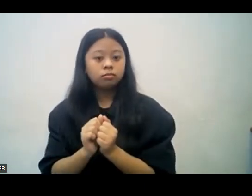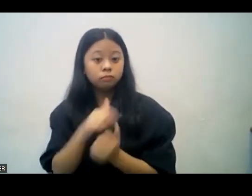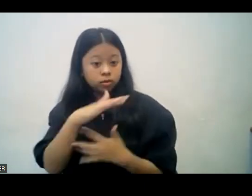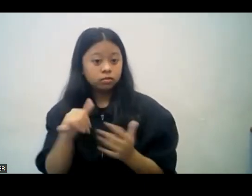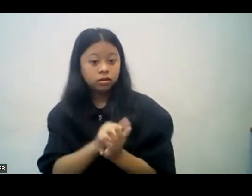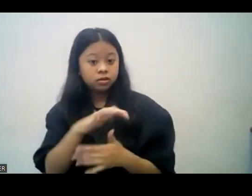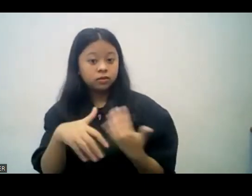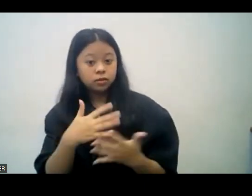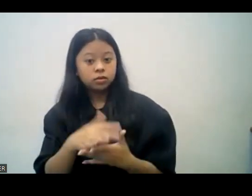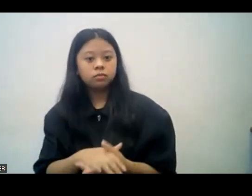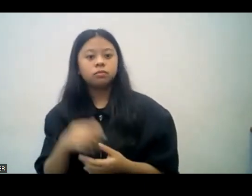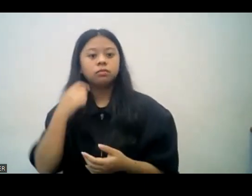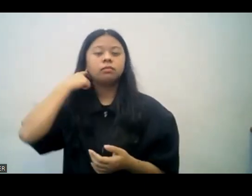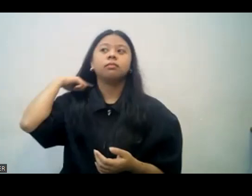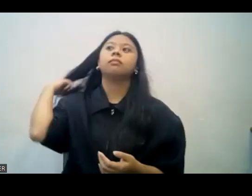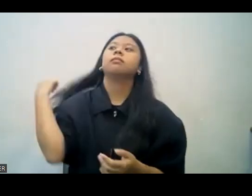Dino fellowship.